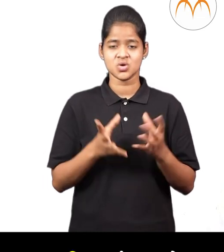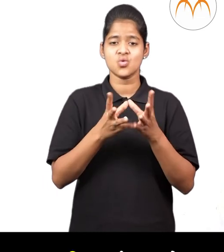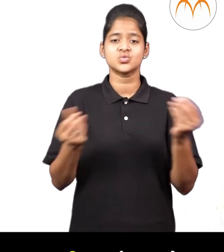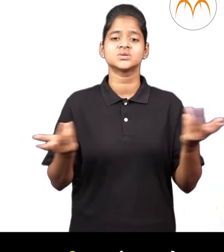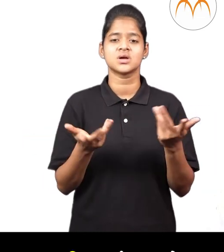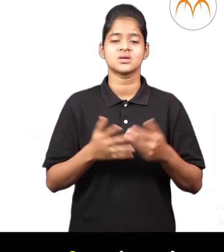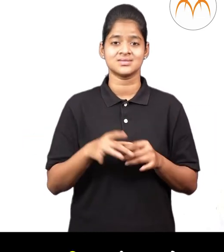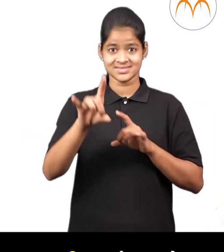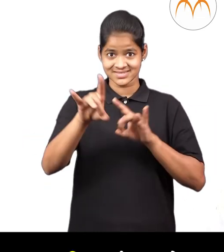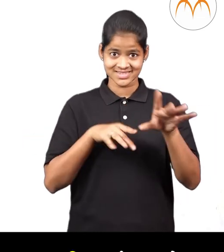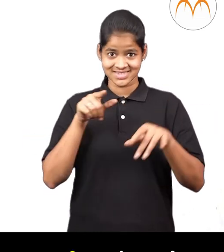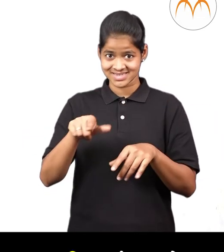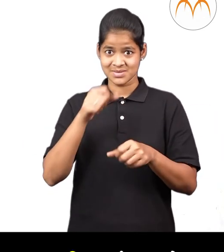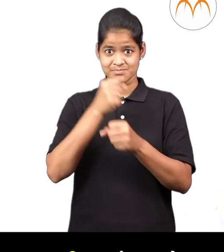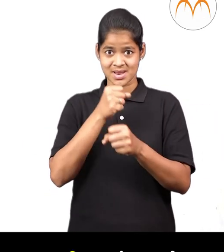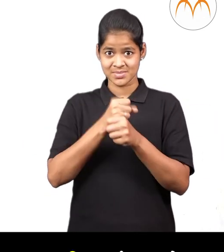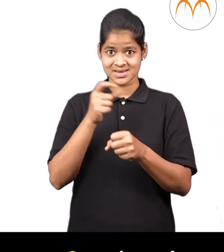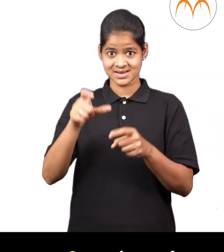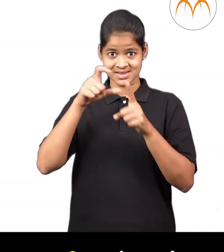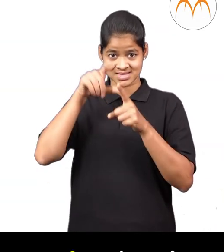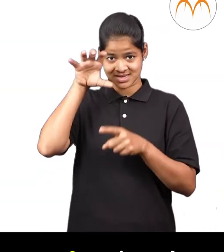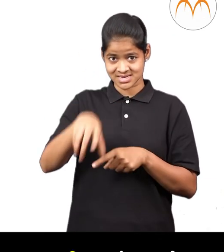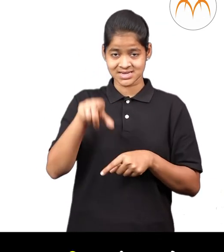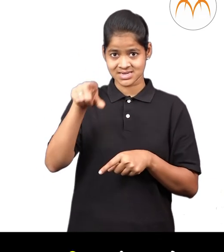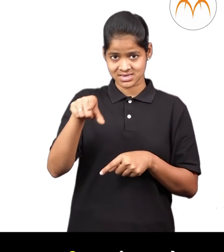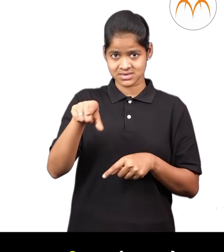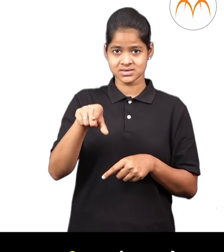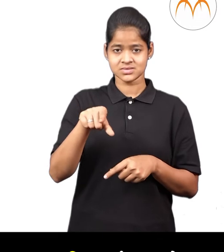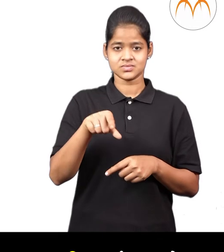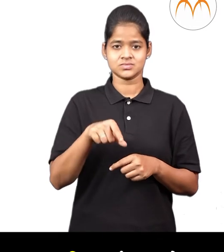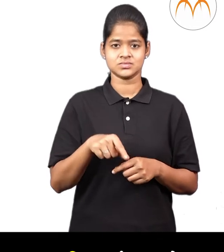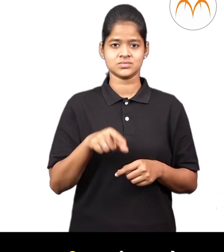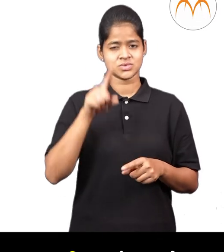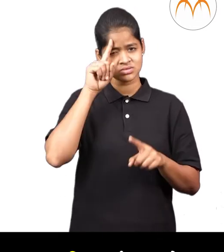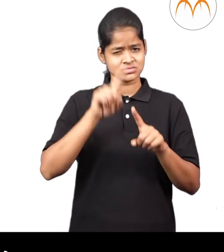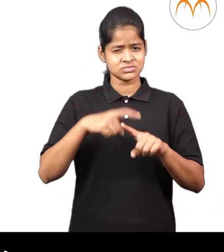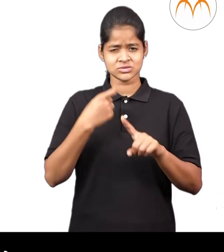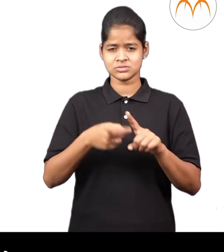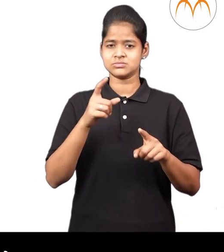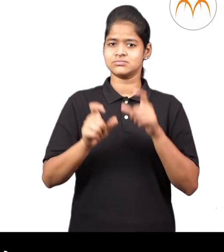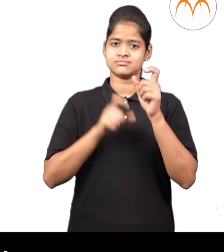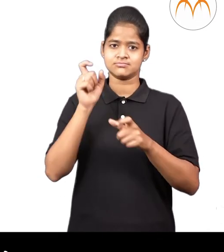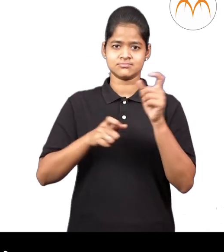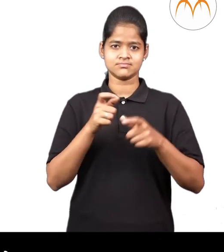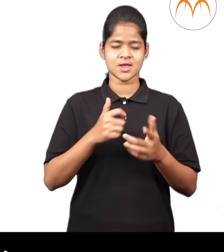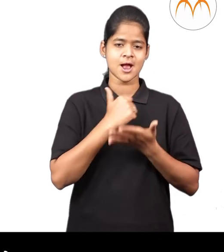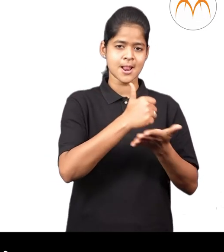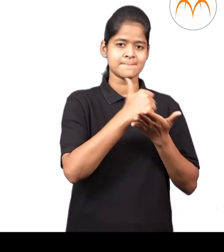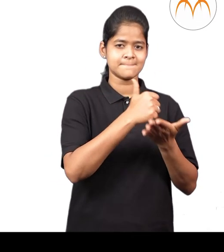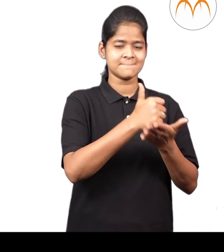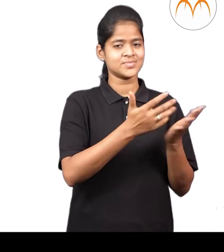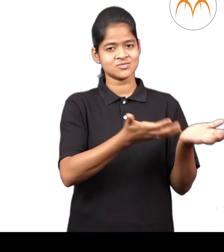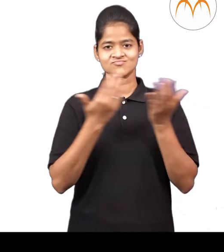या साथी मोठ्या शहरान मधे आपत्ती व्यवस्थापन विभाग अस्तो तेथील प्रशिक्षित लोक